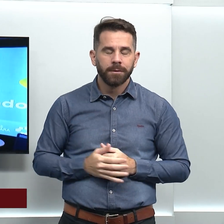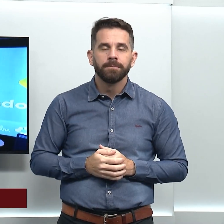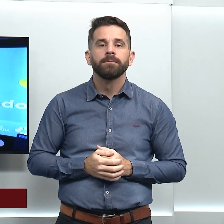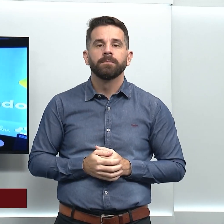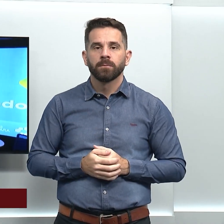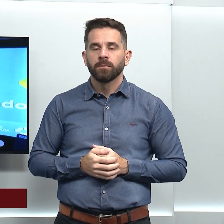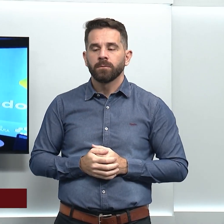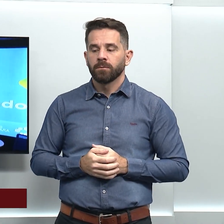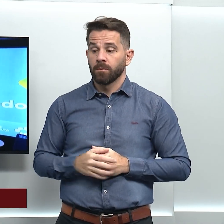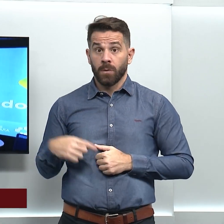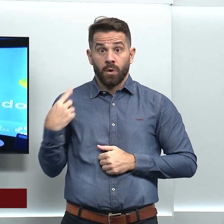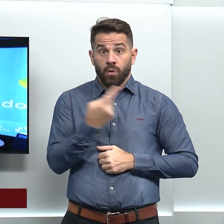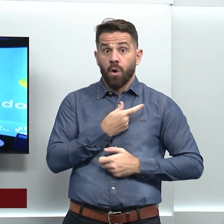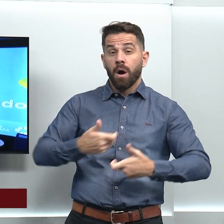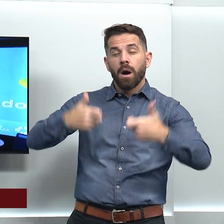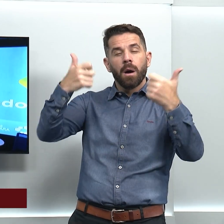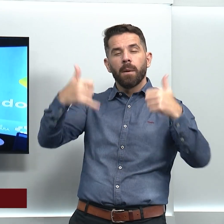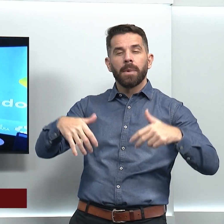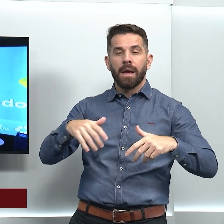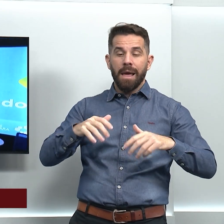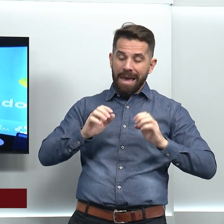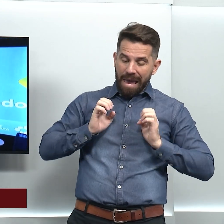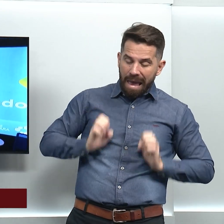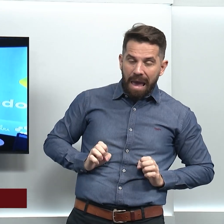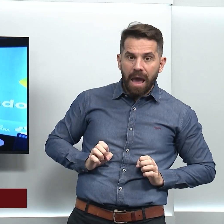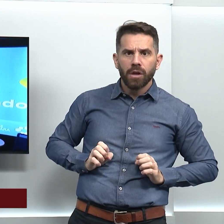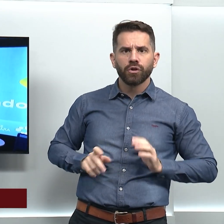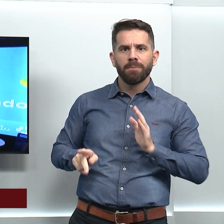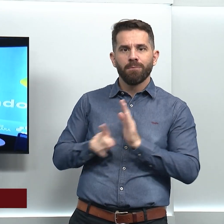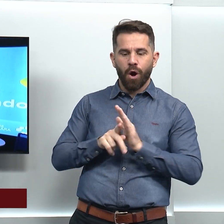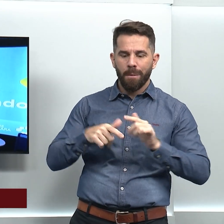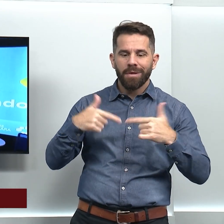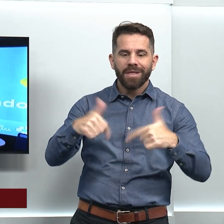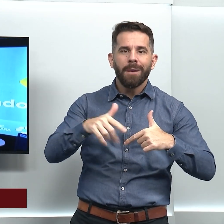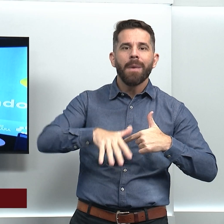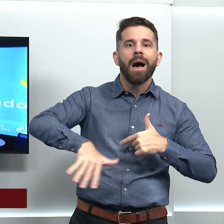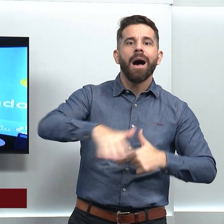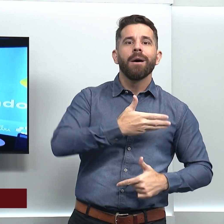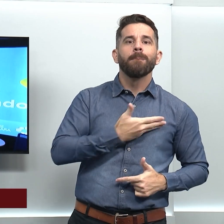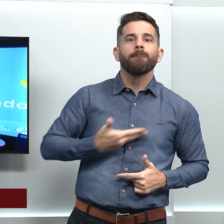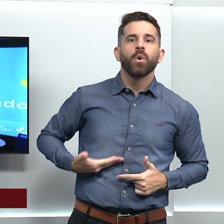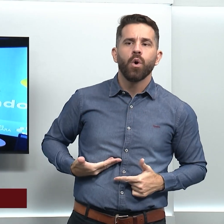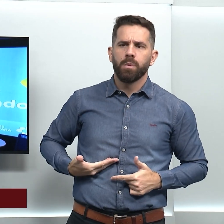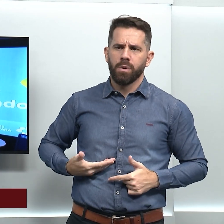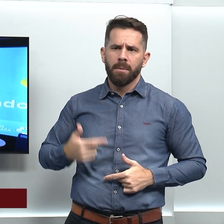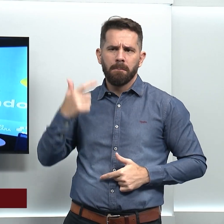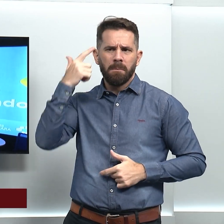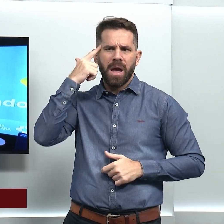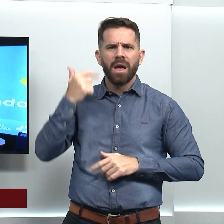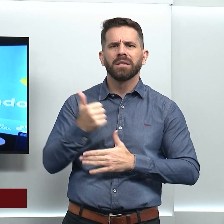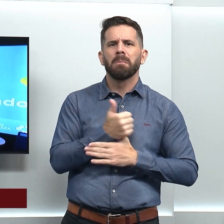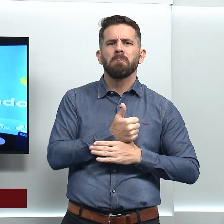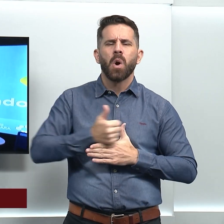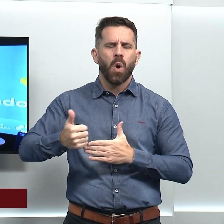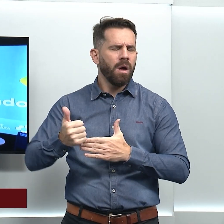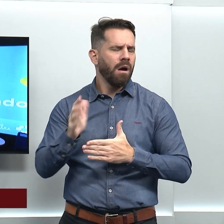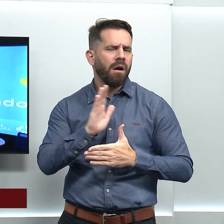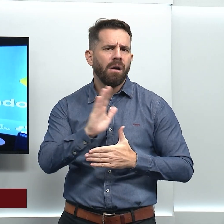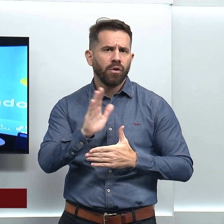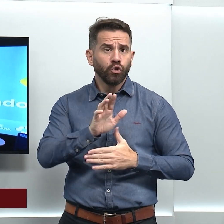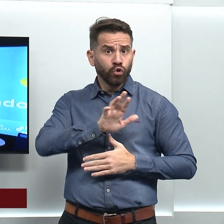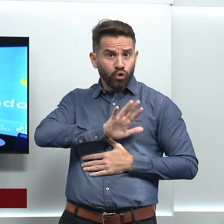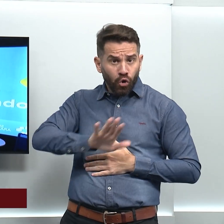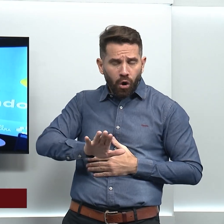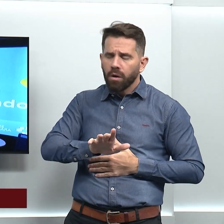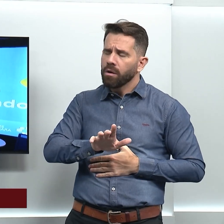Quando falamos em ética de serviço público, nós estamos indo muito além da questão moral. Nós estamos falando aí de uma qualidade do serviço, da função do